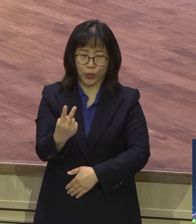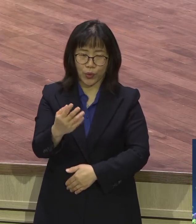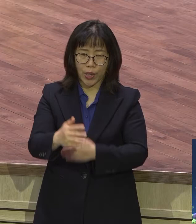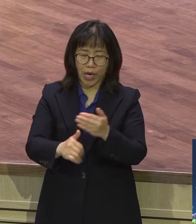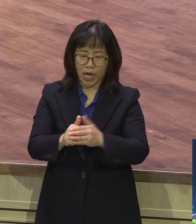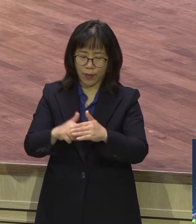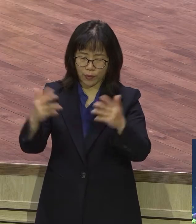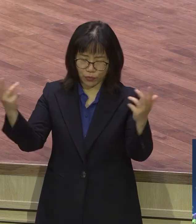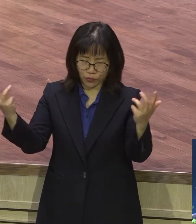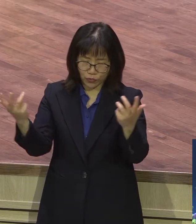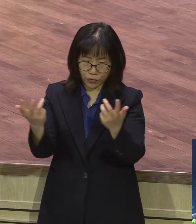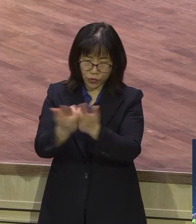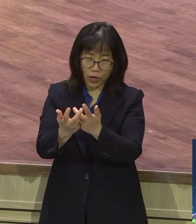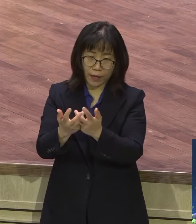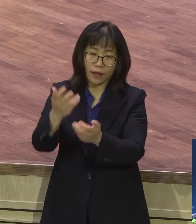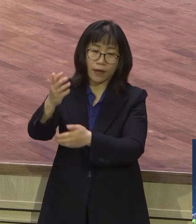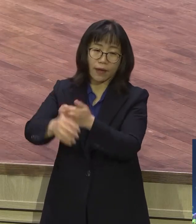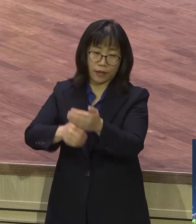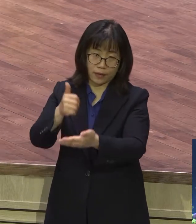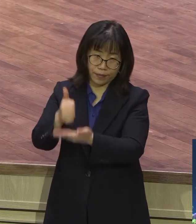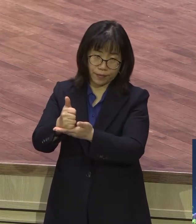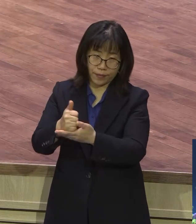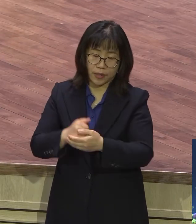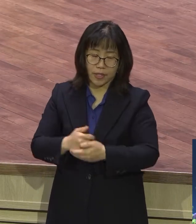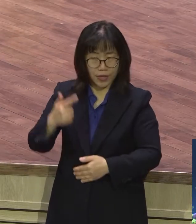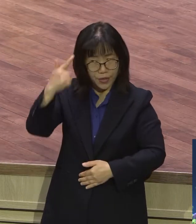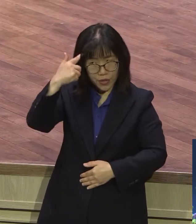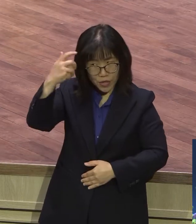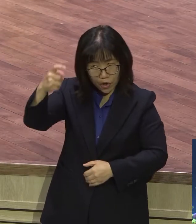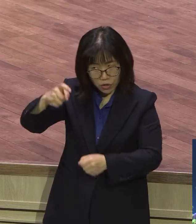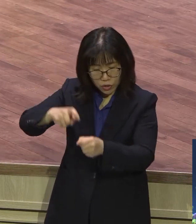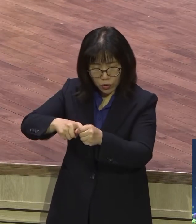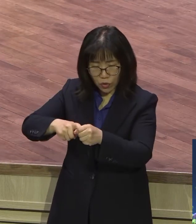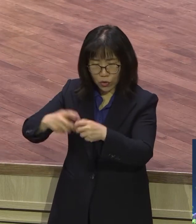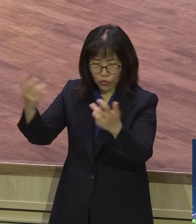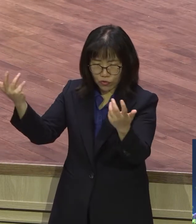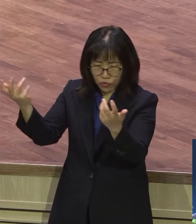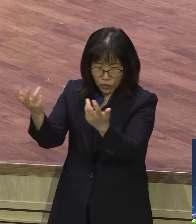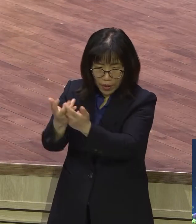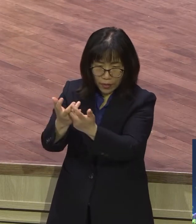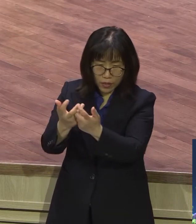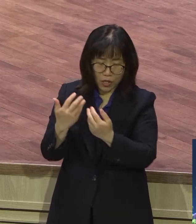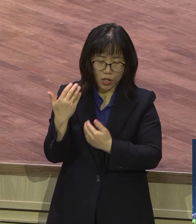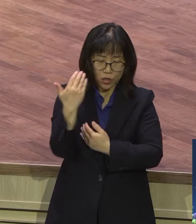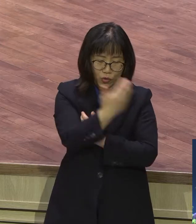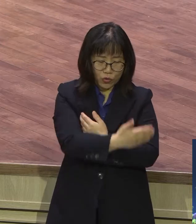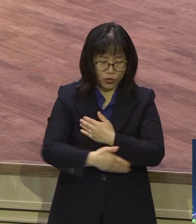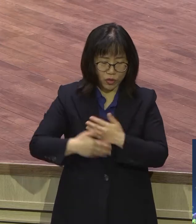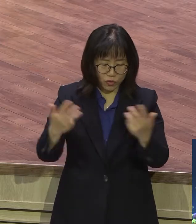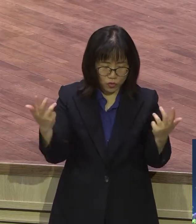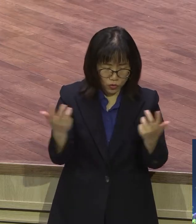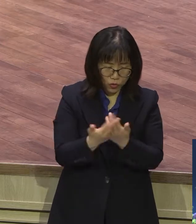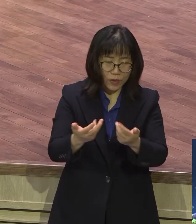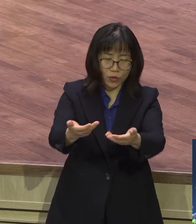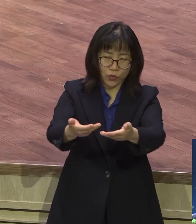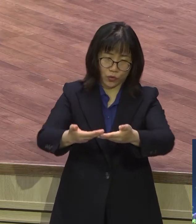모든 분야에 마찬가지예요 영적으로 부유하신 분이 육신적으로 부유하게 하신다 사도 바울은